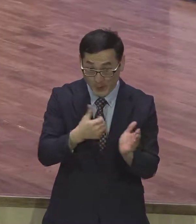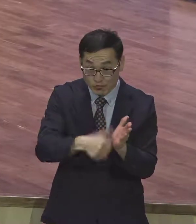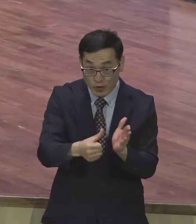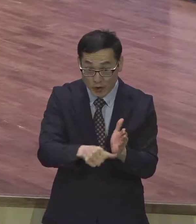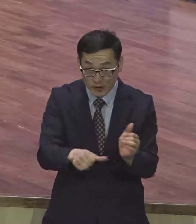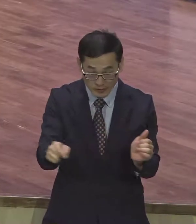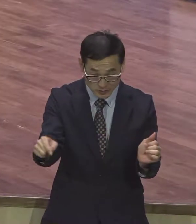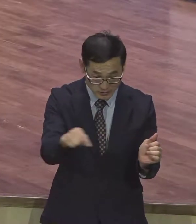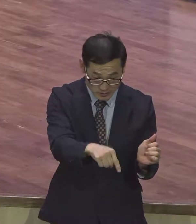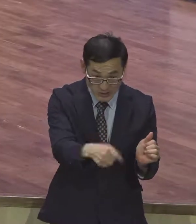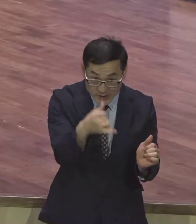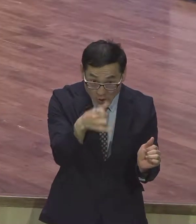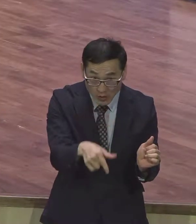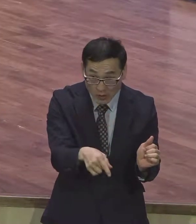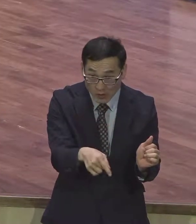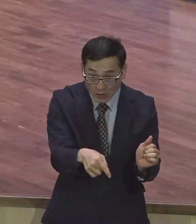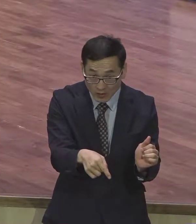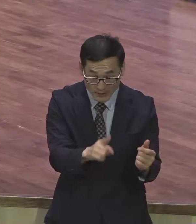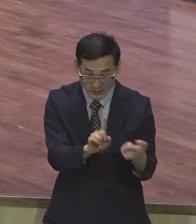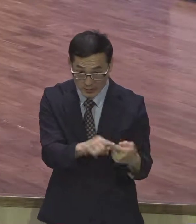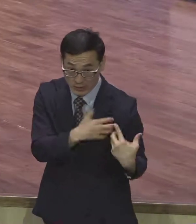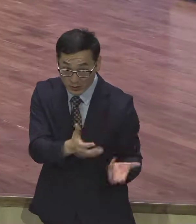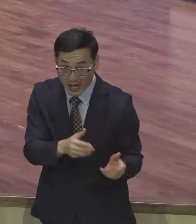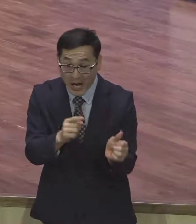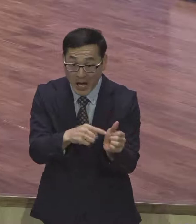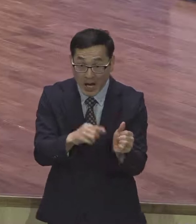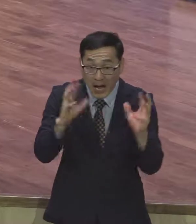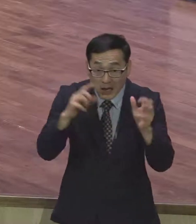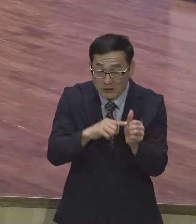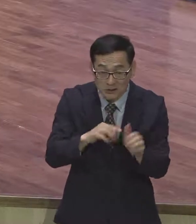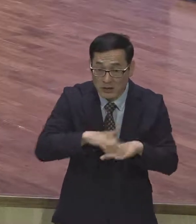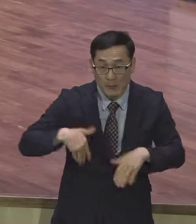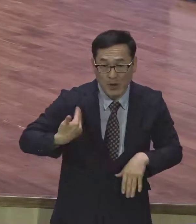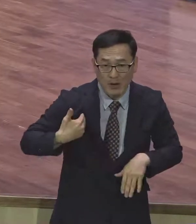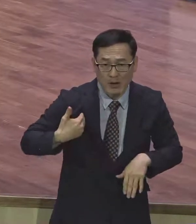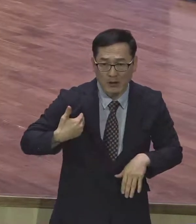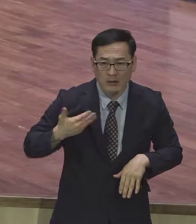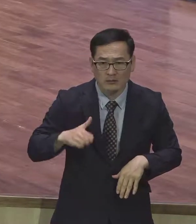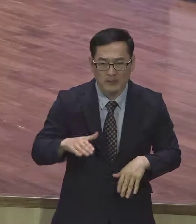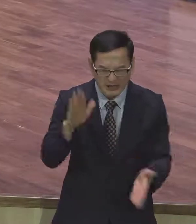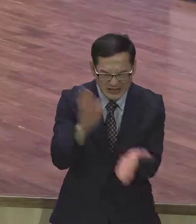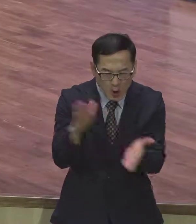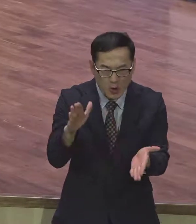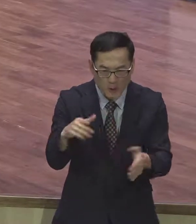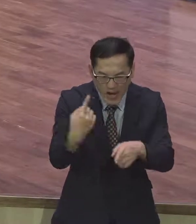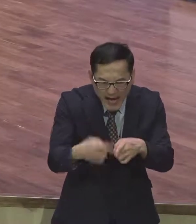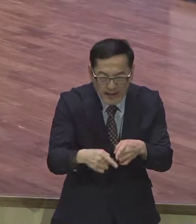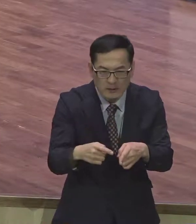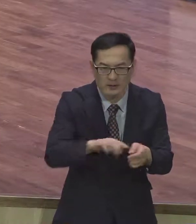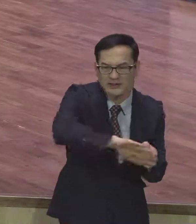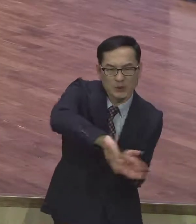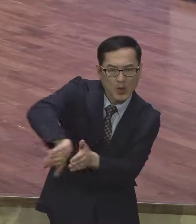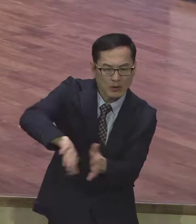치우잖아요. 아이가 분별력이 없으니까 빨리 치우듯이 영적으로 서로 시험들